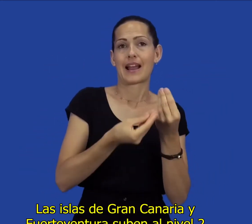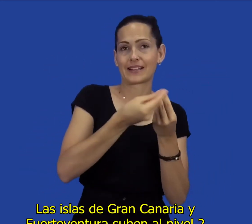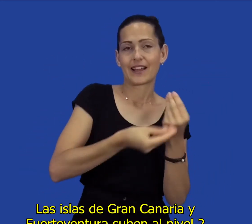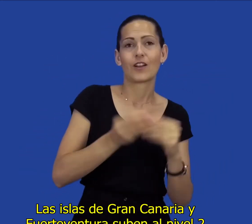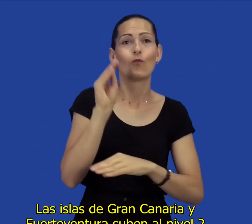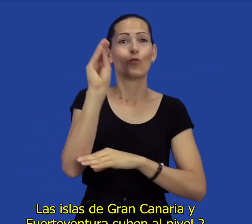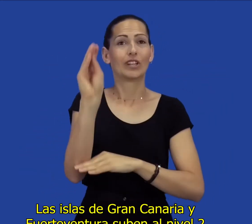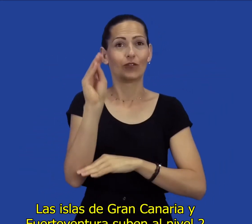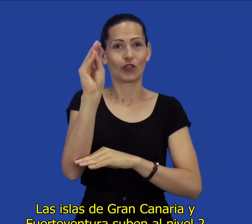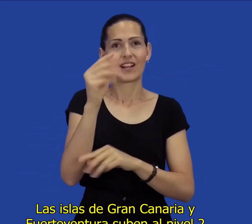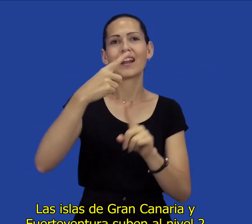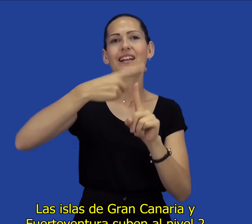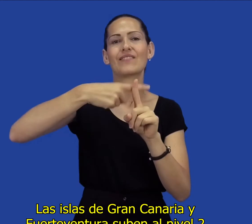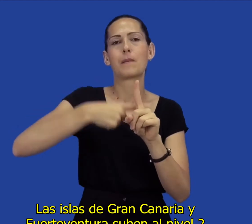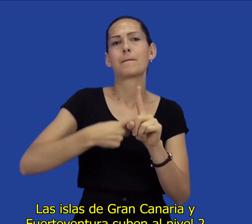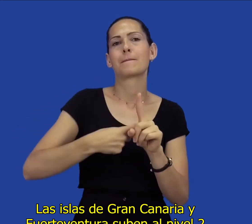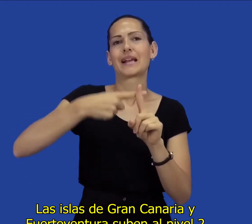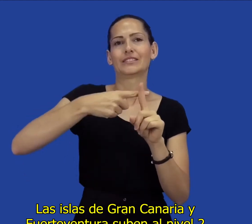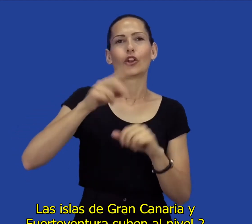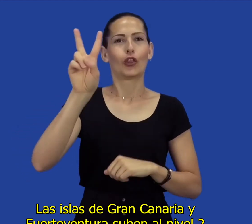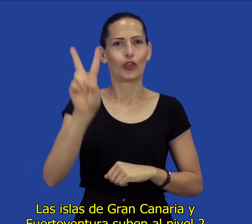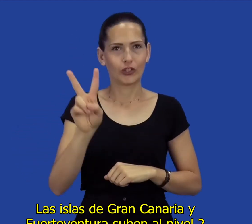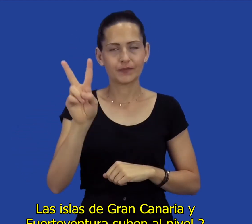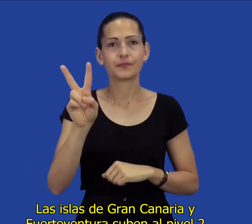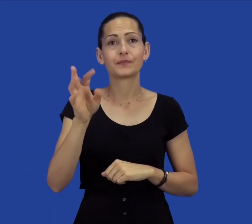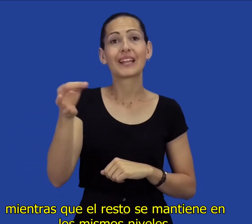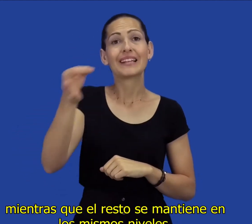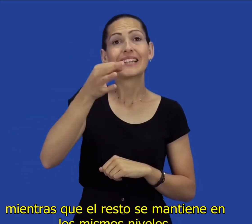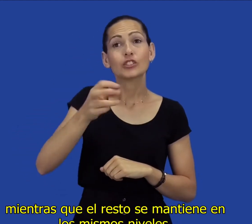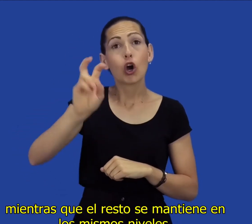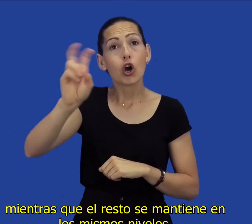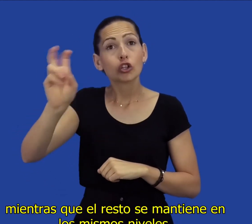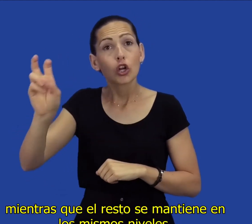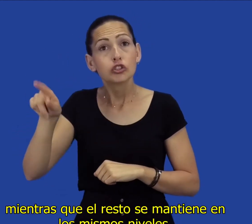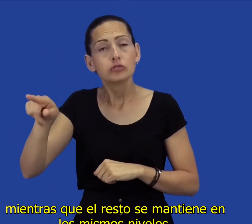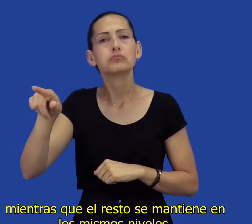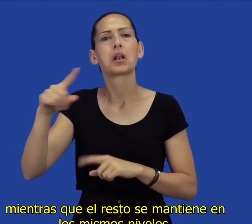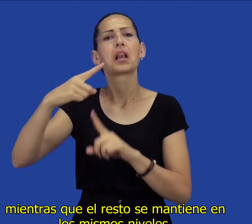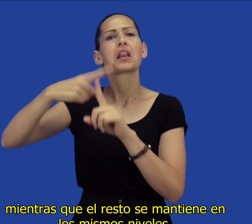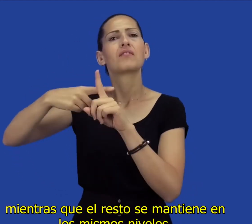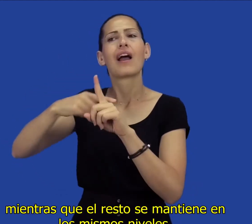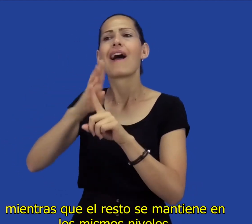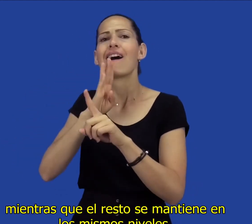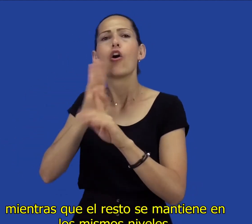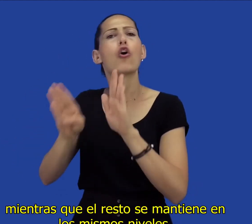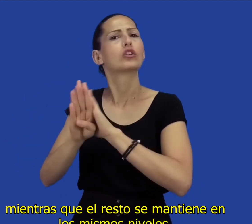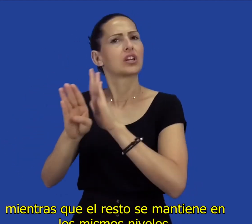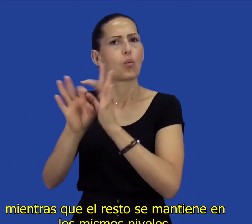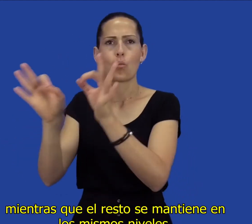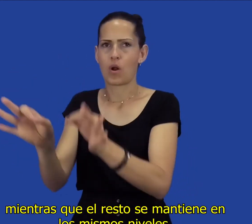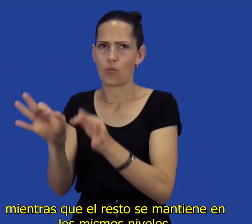Las islas de Gran Canaria y Fuerteventura suben al nivel 2, mientras que el resto se mantiene en los mismos niveles.